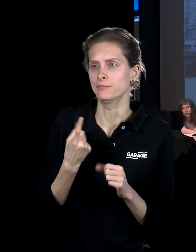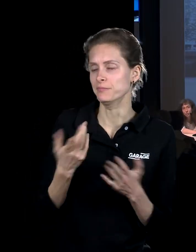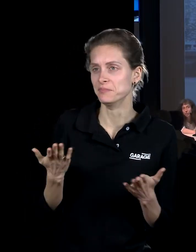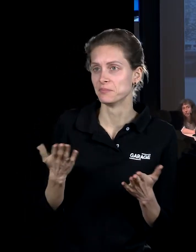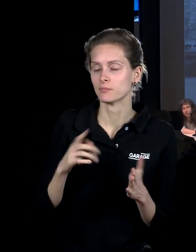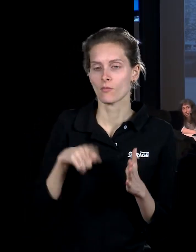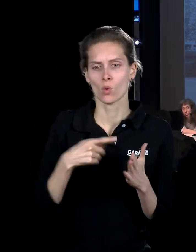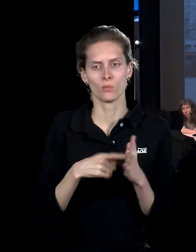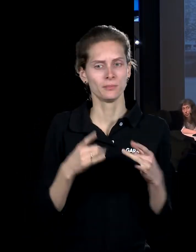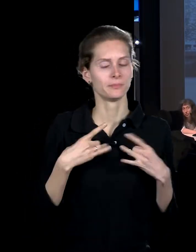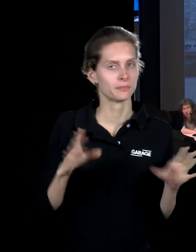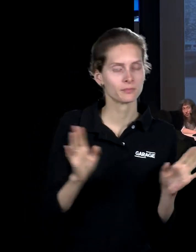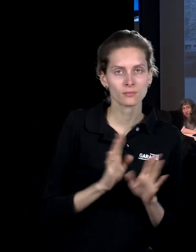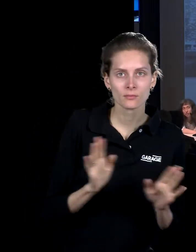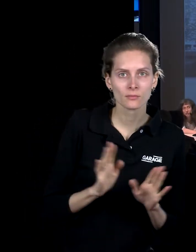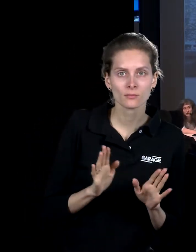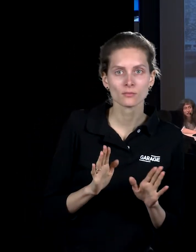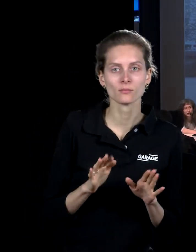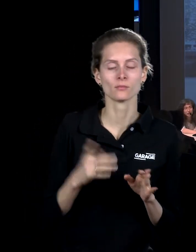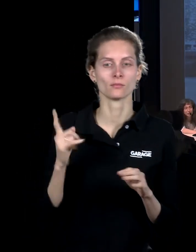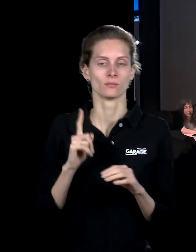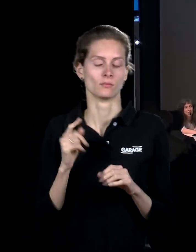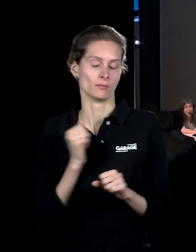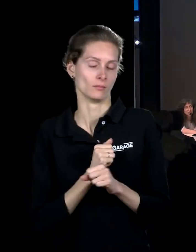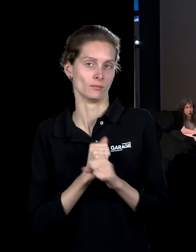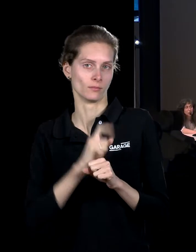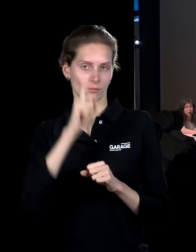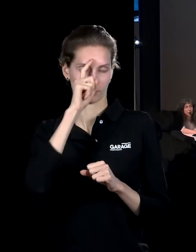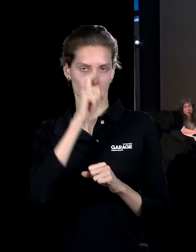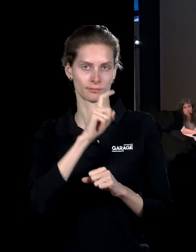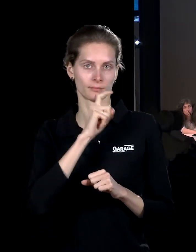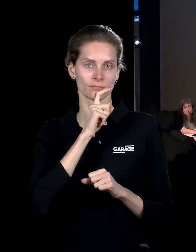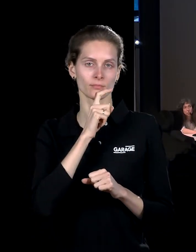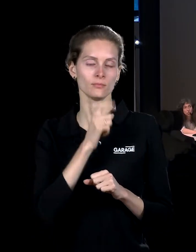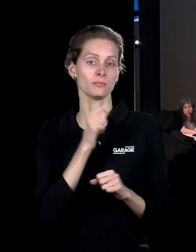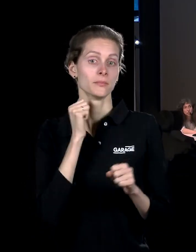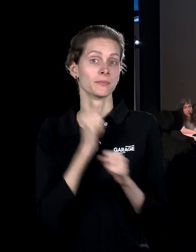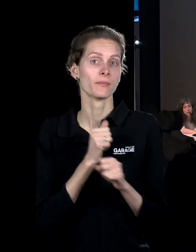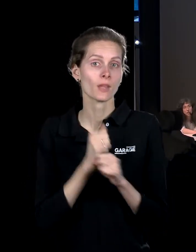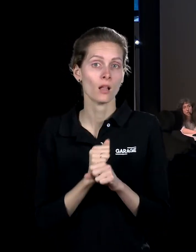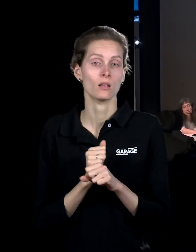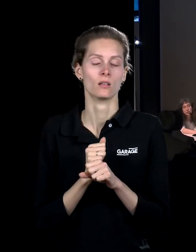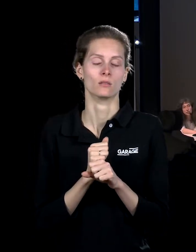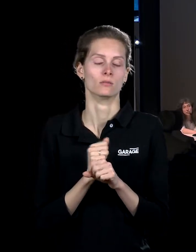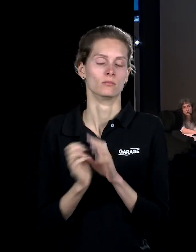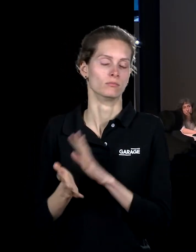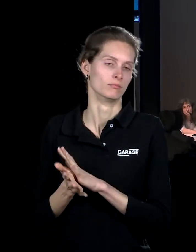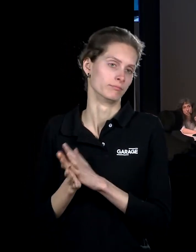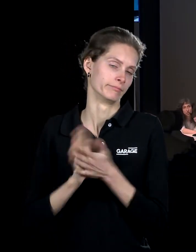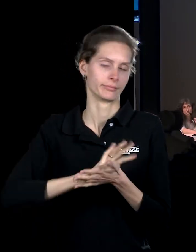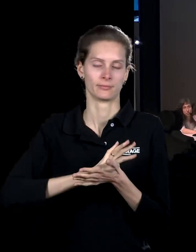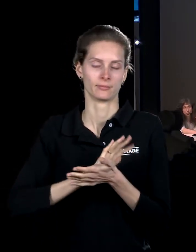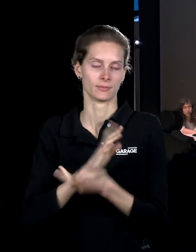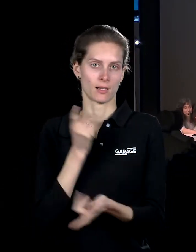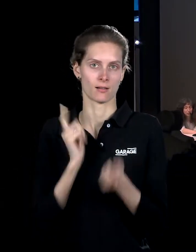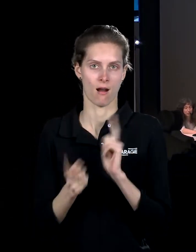и не городской праздник такой обычный. Это не массовики-затейники. Осуществляют некий, собственно говоря, тот же самый сдвиг реальности, который, с одной